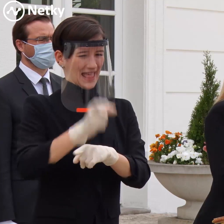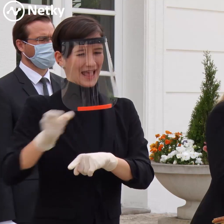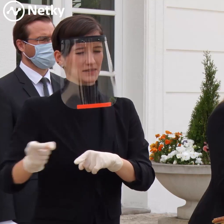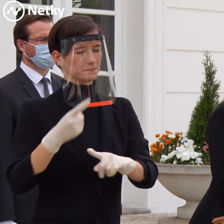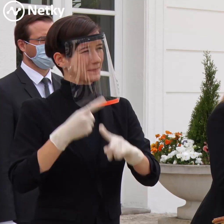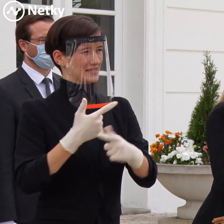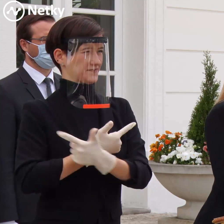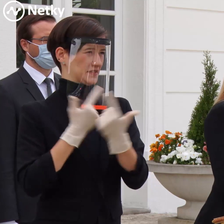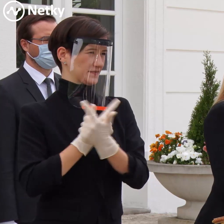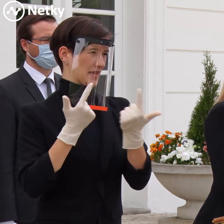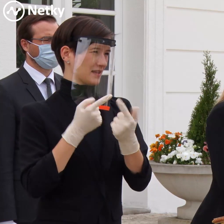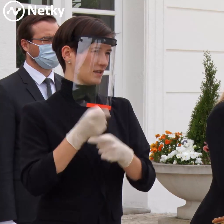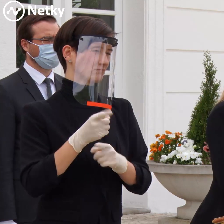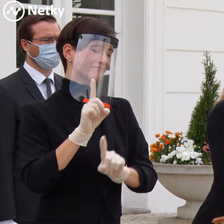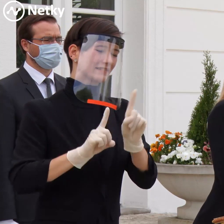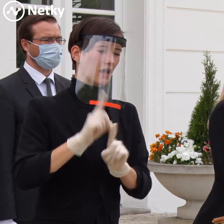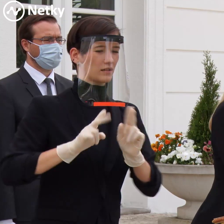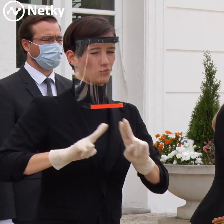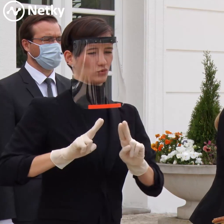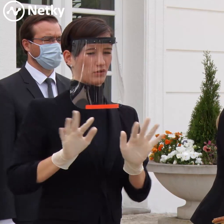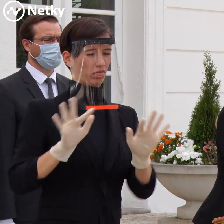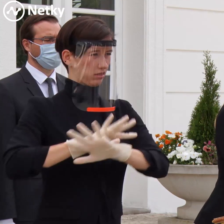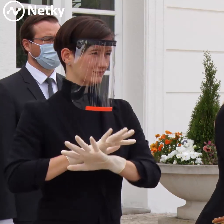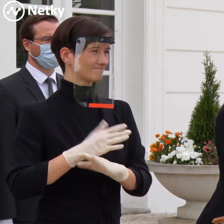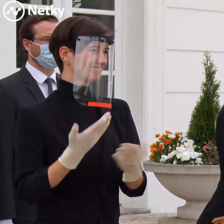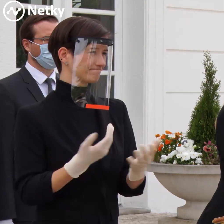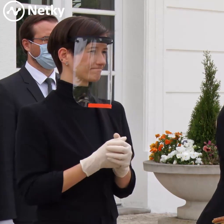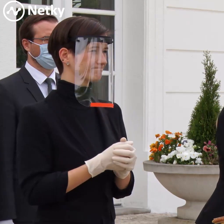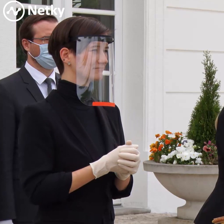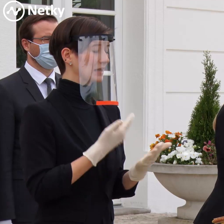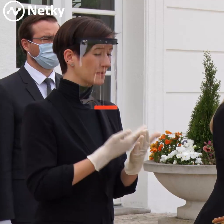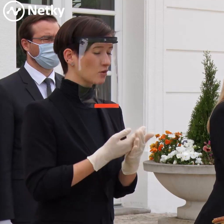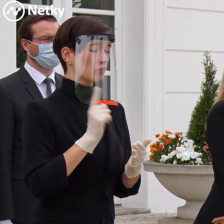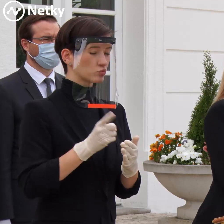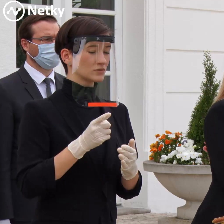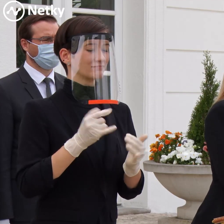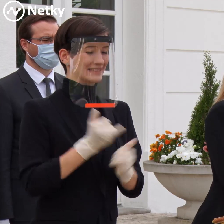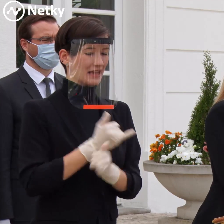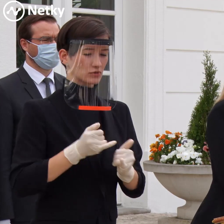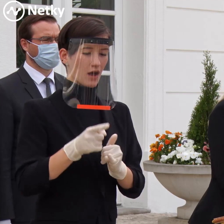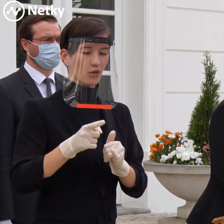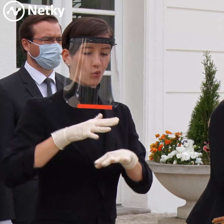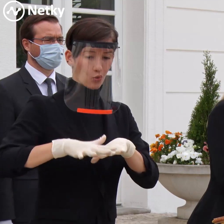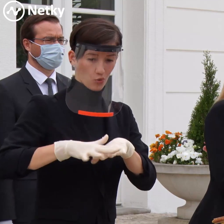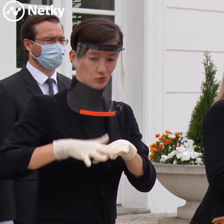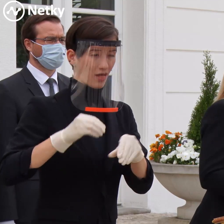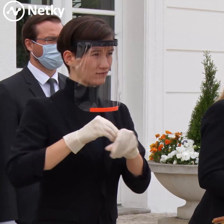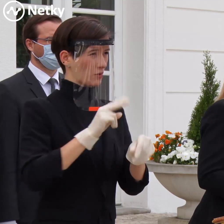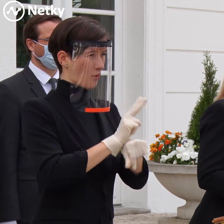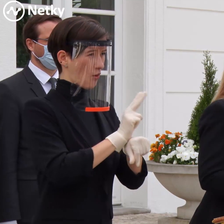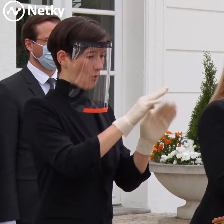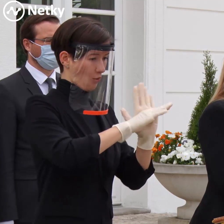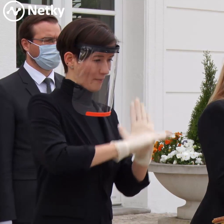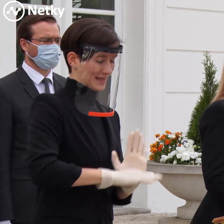urýchlenie dohliadnúť na to, či to dané opatrenie, ktoré je dobré a správne, je aj naozaj vykonateľné a či je aj